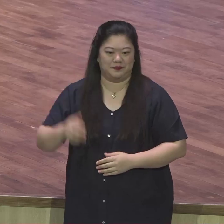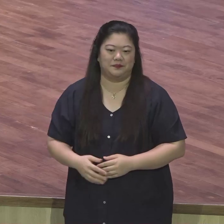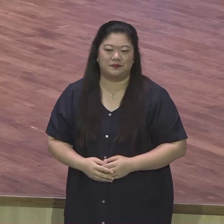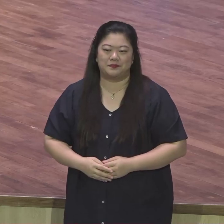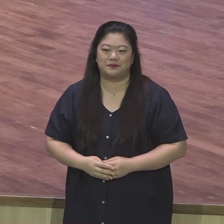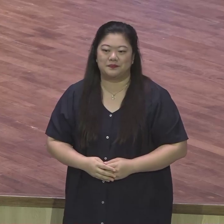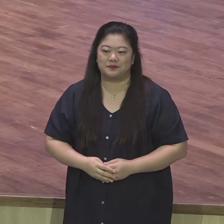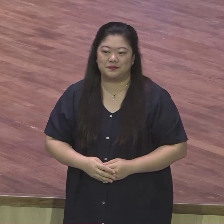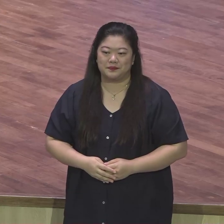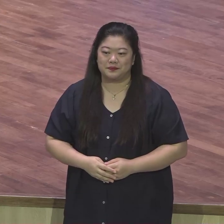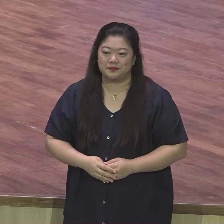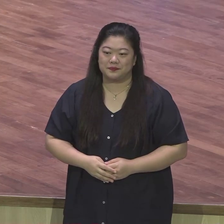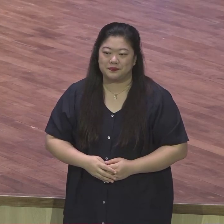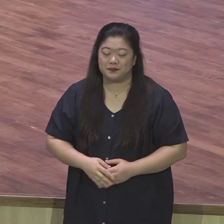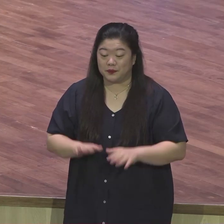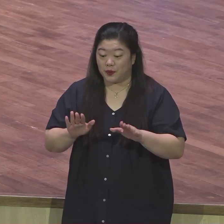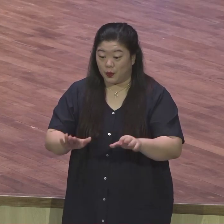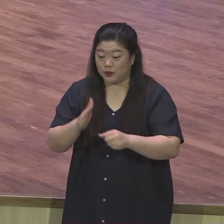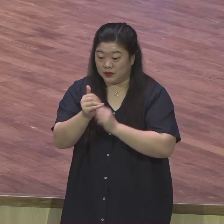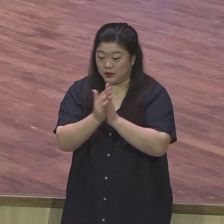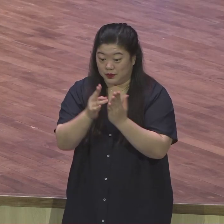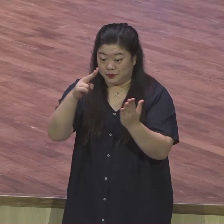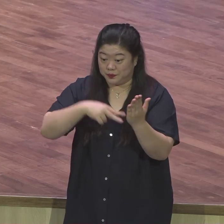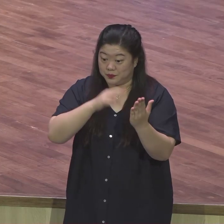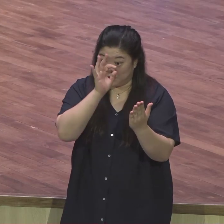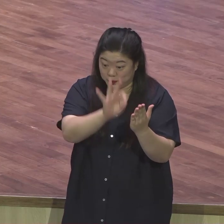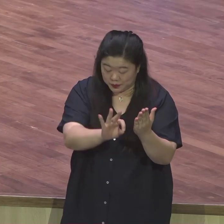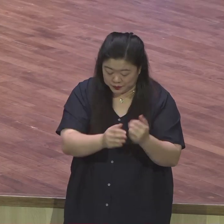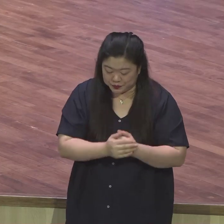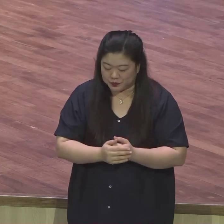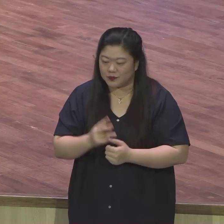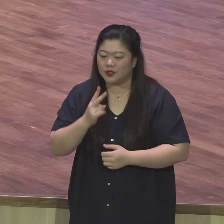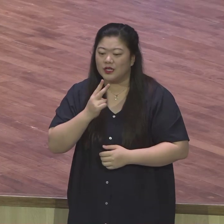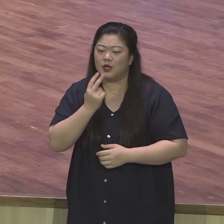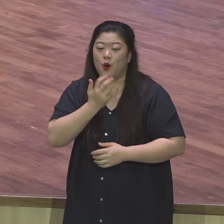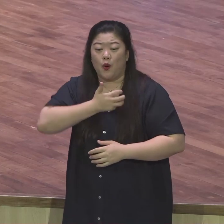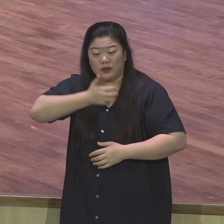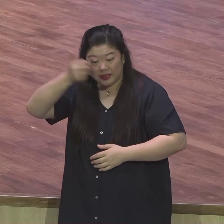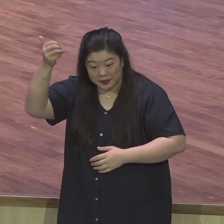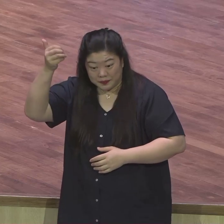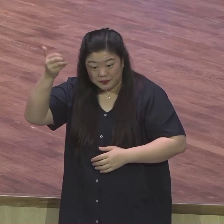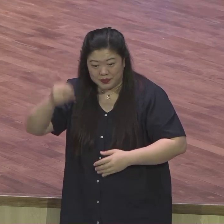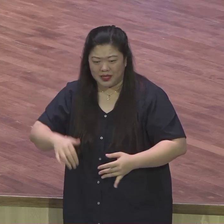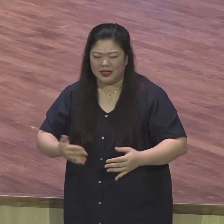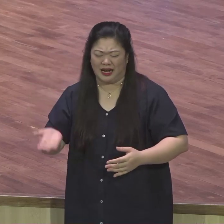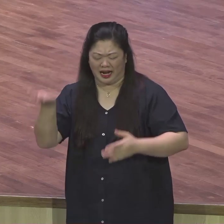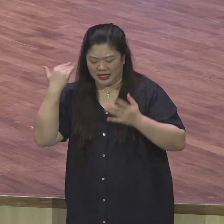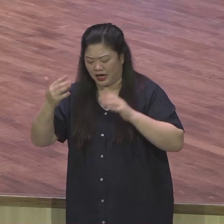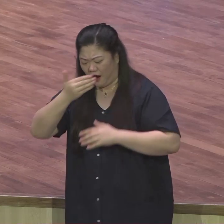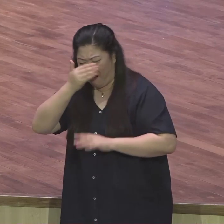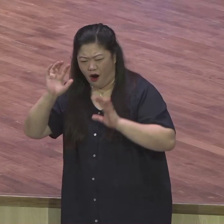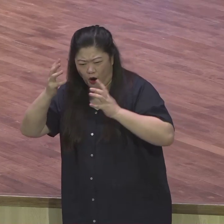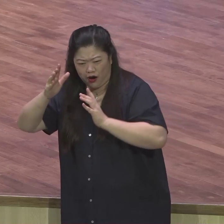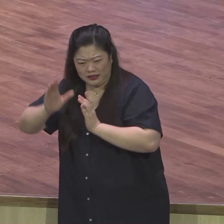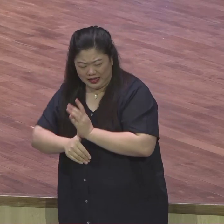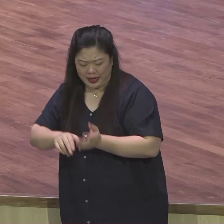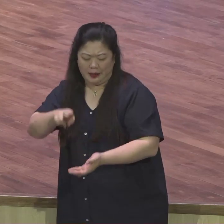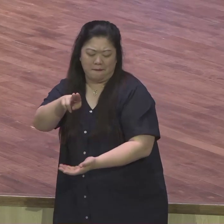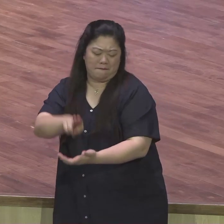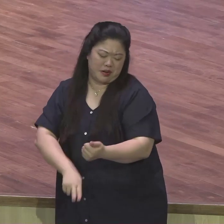본문 말씀은 요셉이 드디어 형제들에게 자신이 요셉임을 밝히는